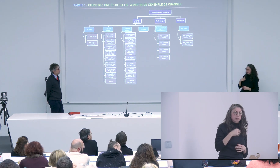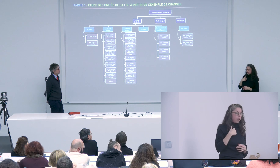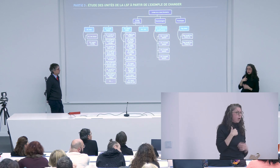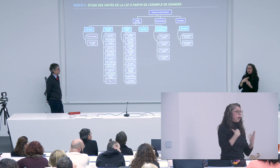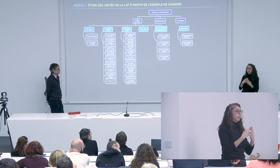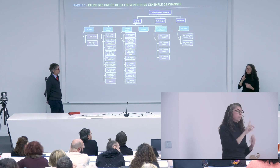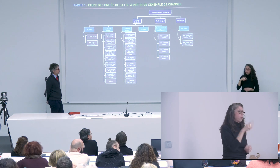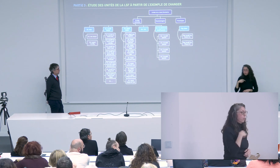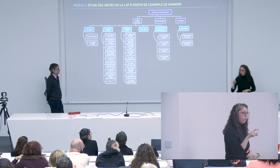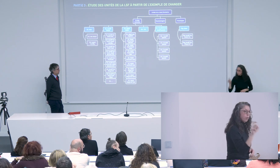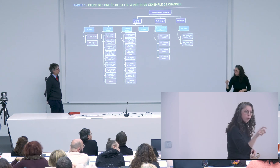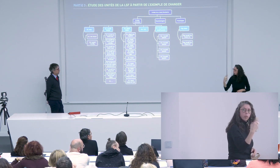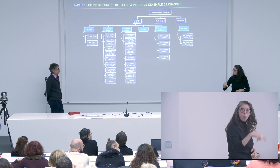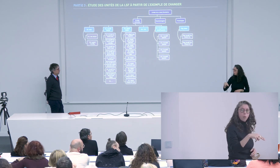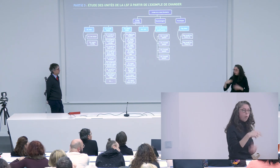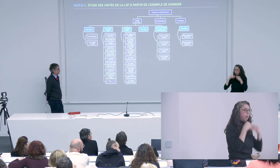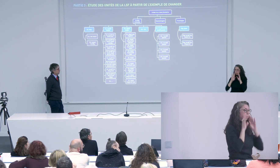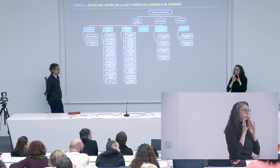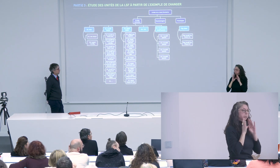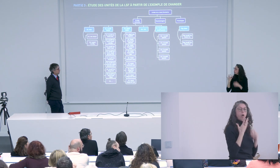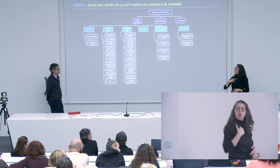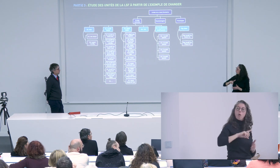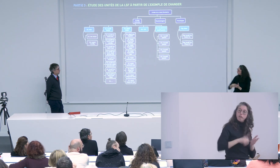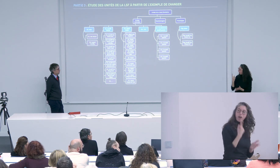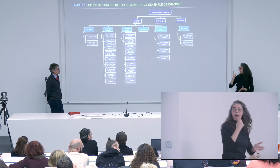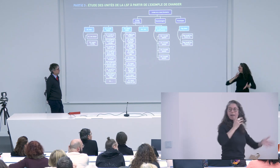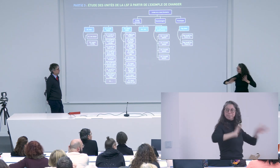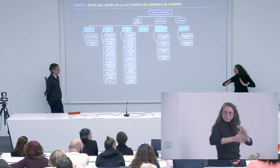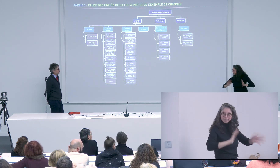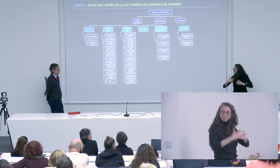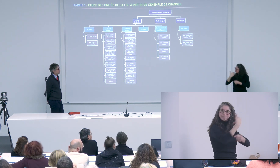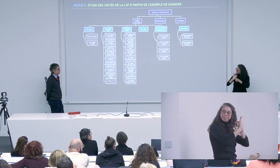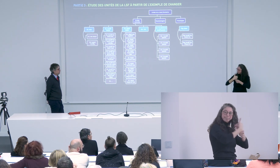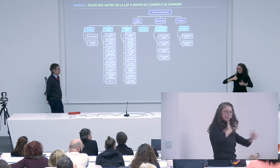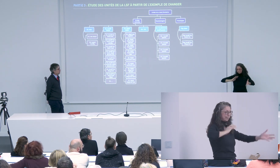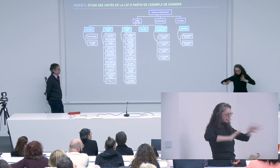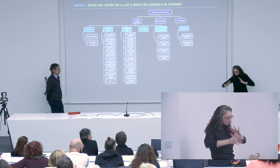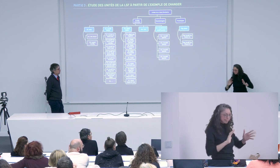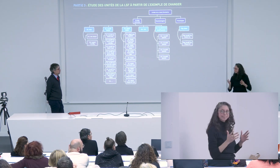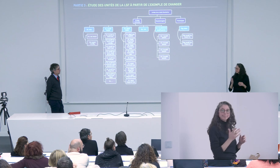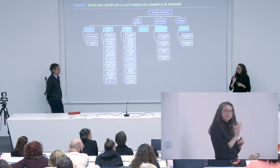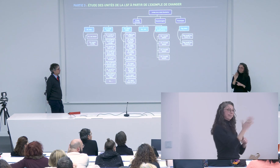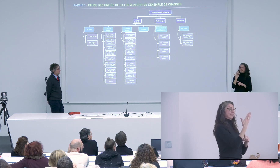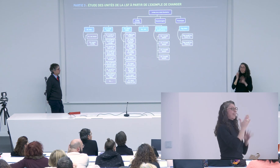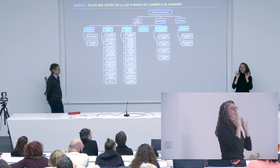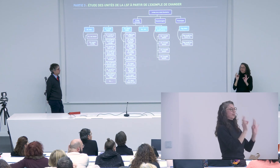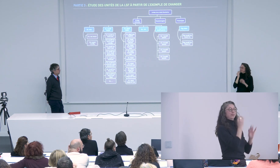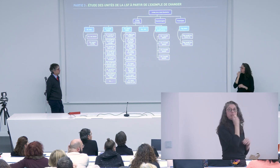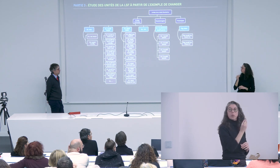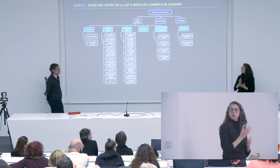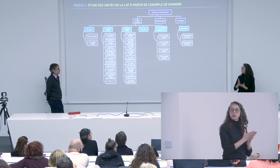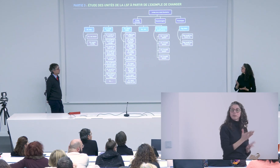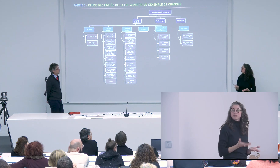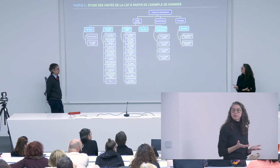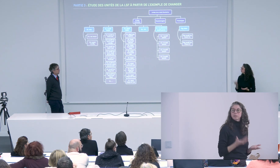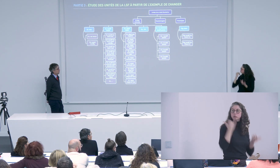et donc en posant la question ça permettrait de corriger et de dire au travers d'un semaine par exemple non je n pas voulu dire ça et de recommencer sa